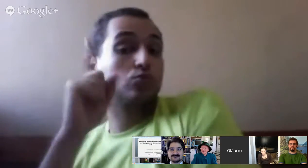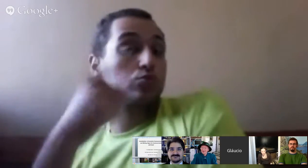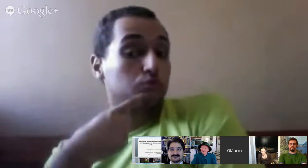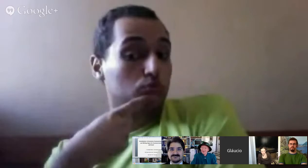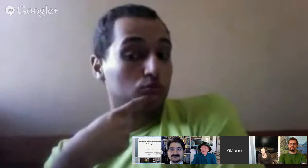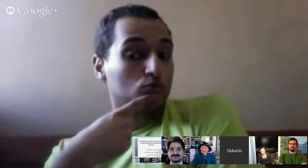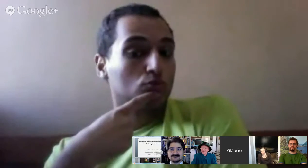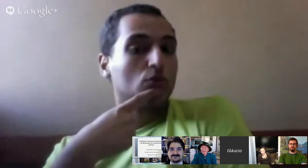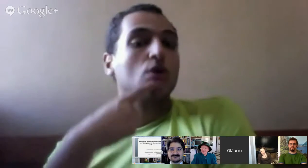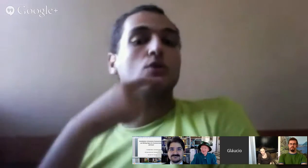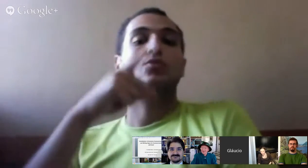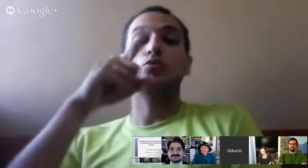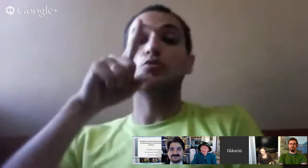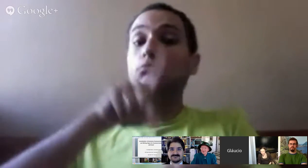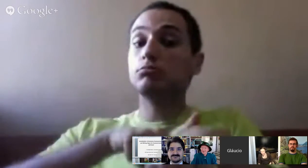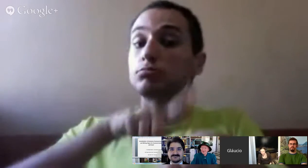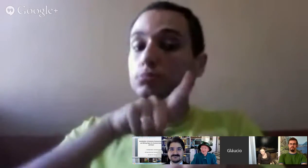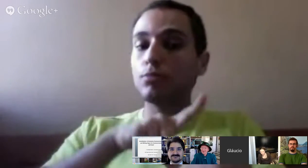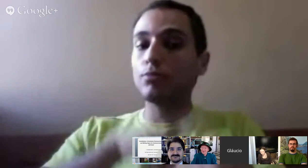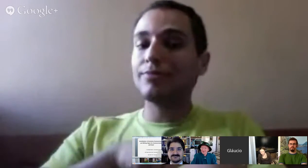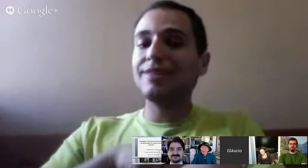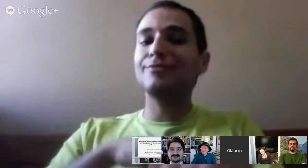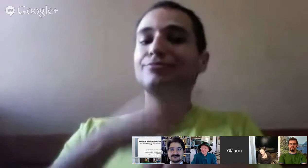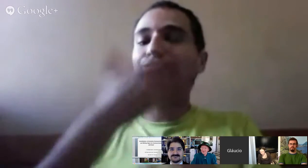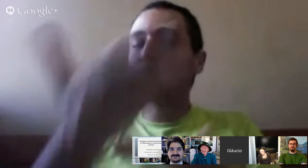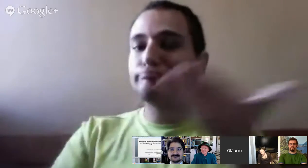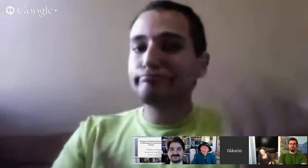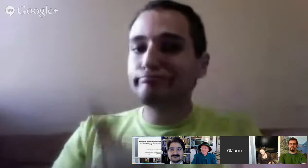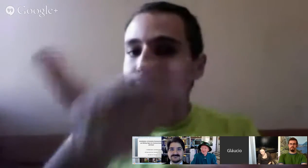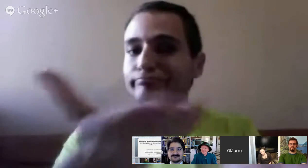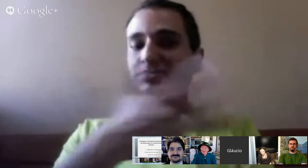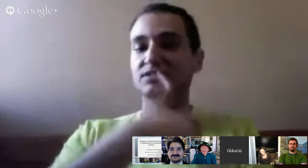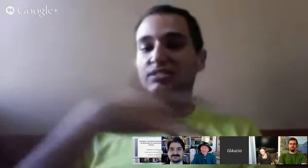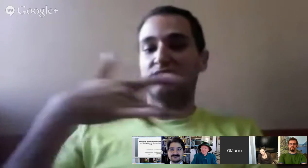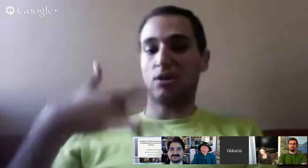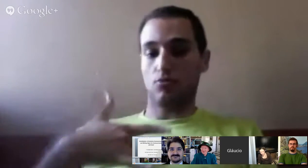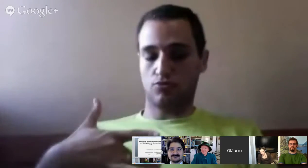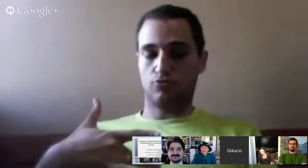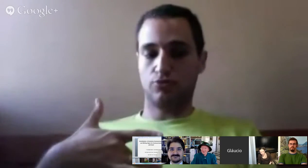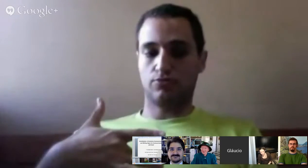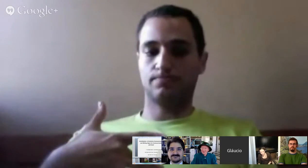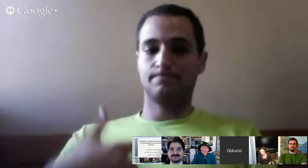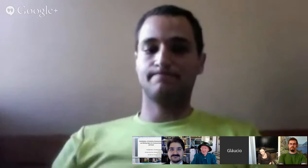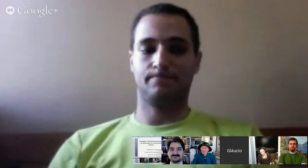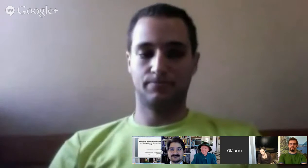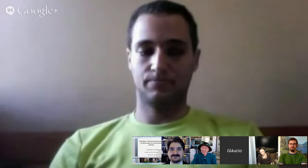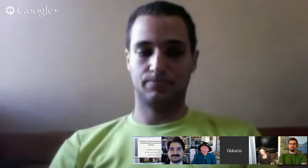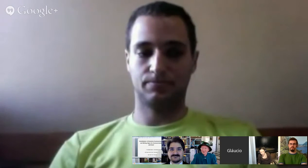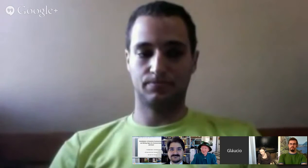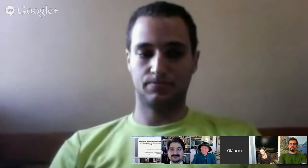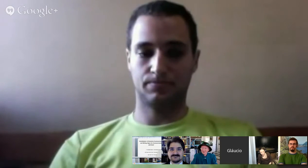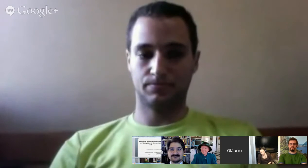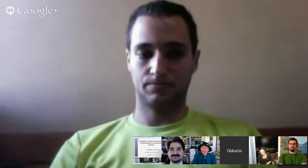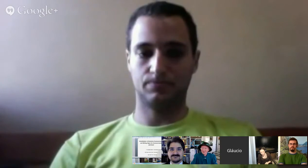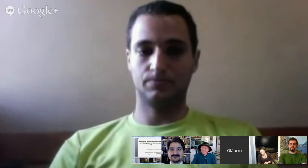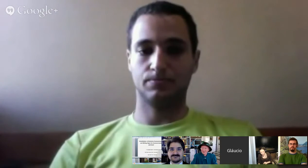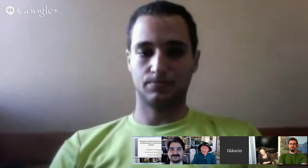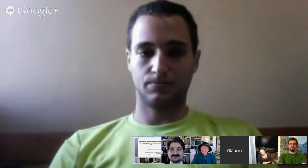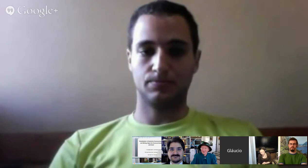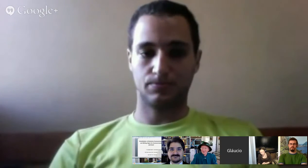adaptação dos materiais para comunicação alternativa adaptada com este surdo internado hospitalizado